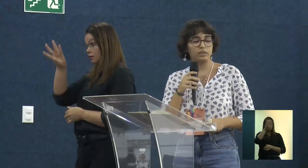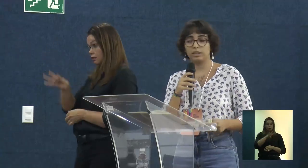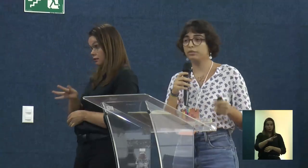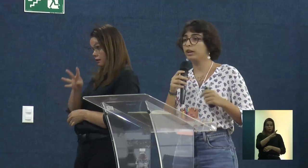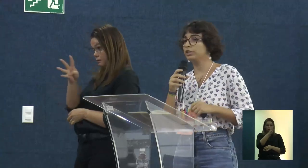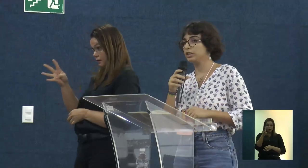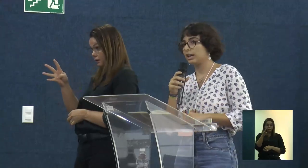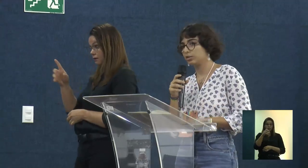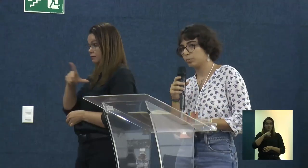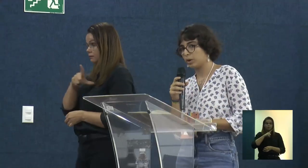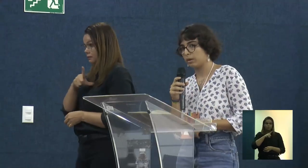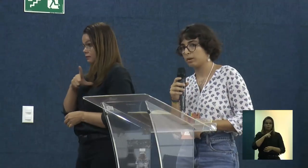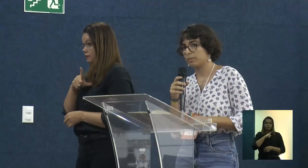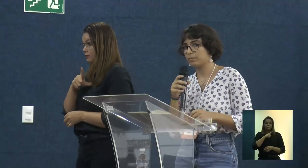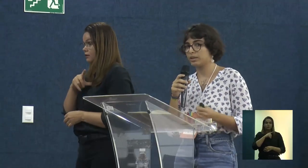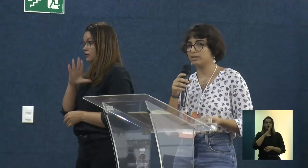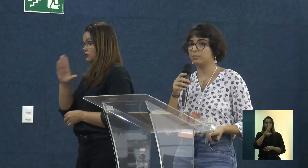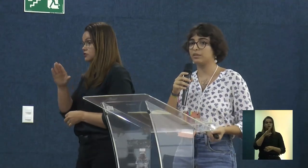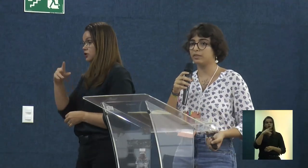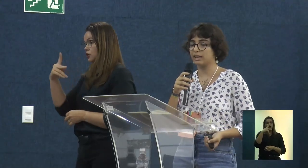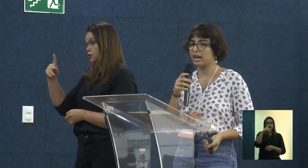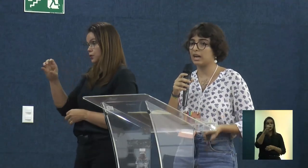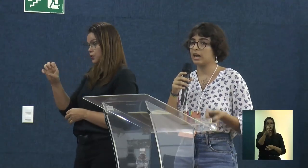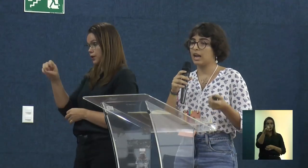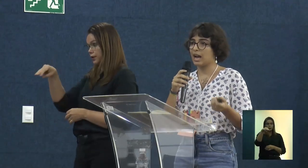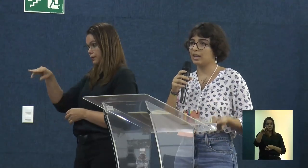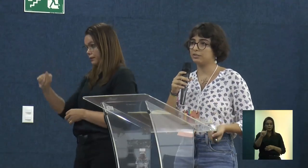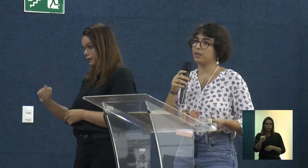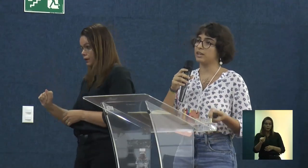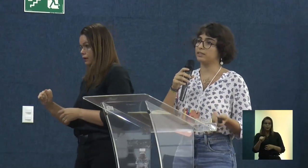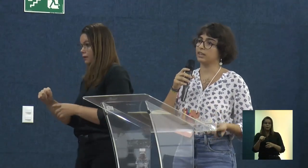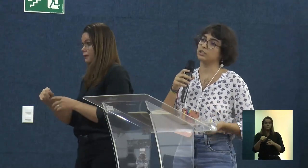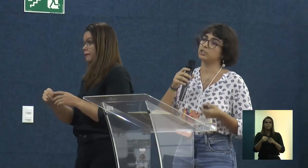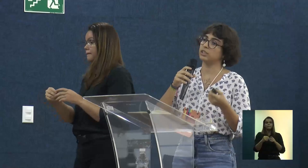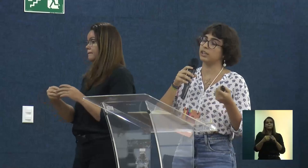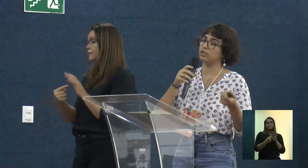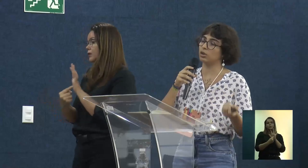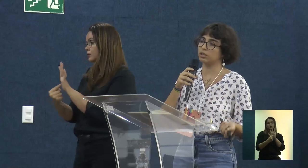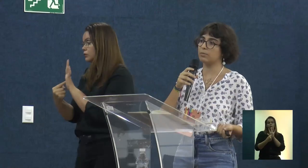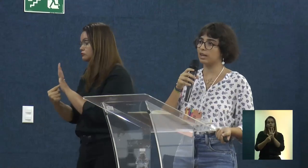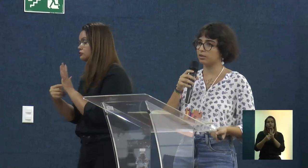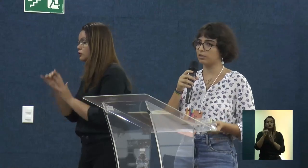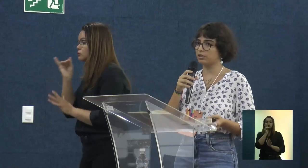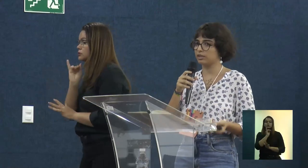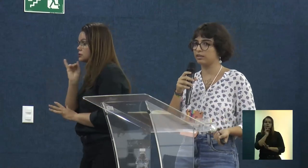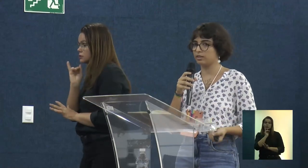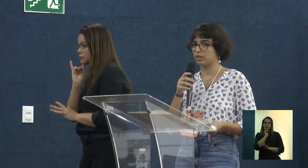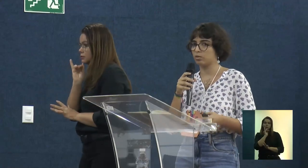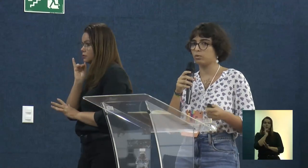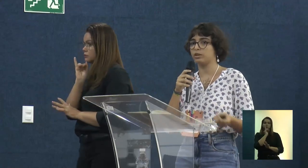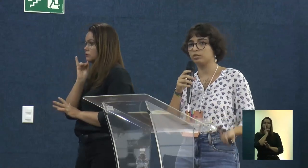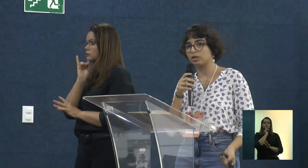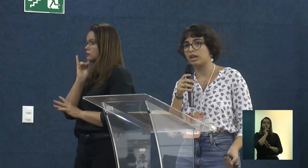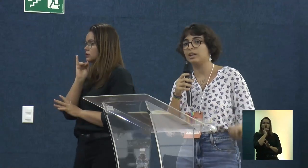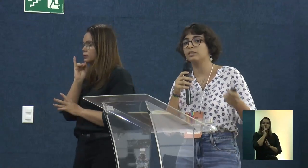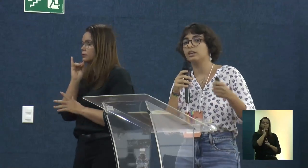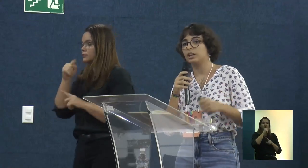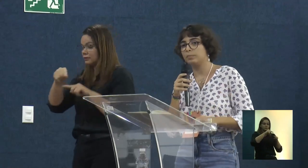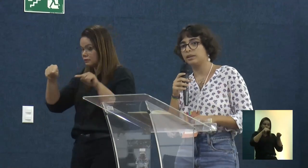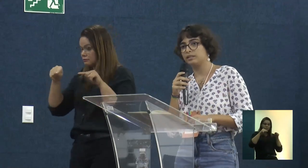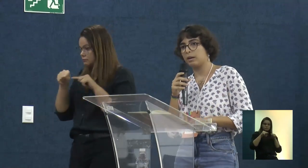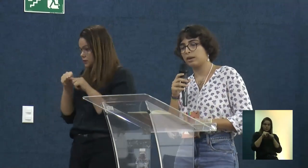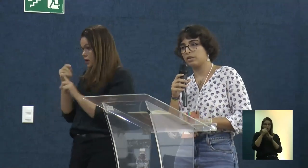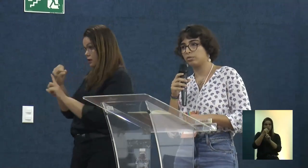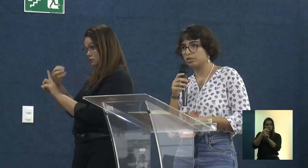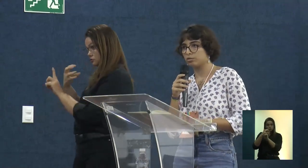que foi retirada do poema para poder exemplificar a diferença em que a gente tem dos laboratórios de extensão convencionais